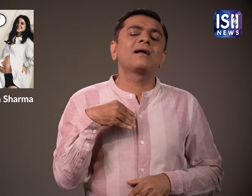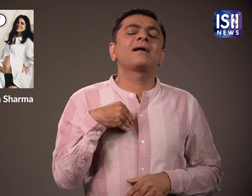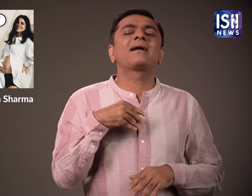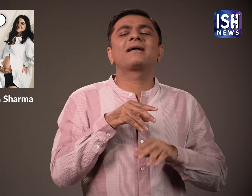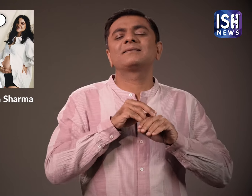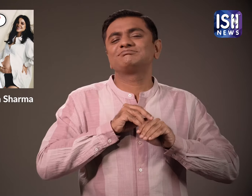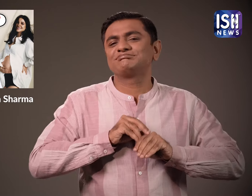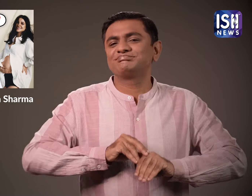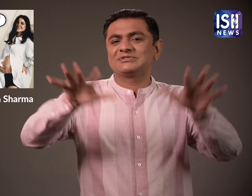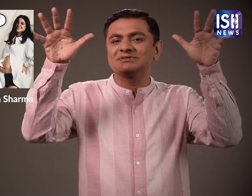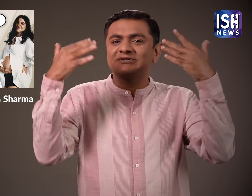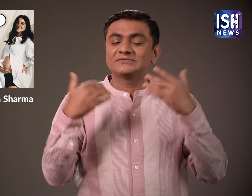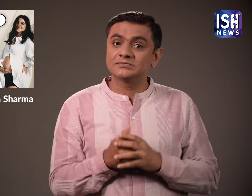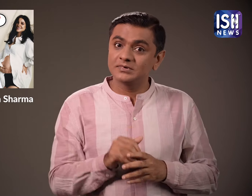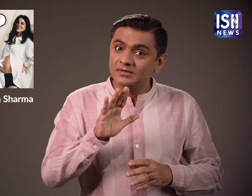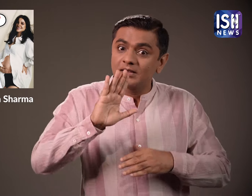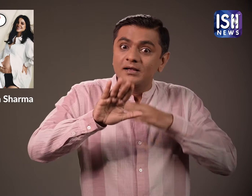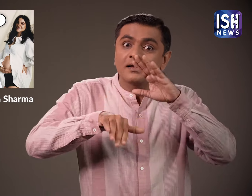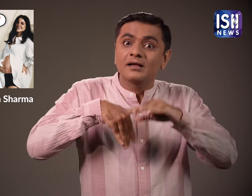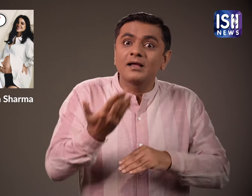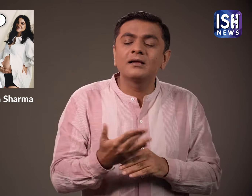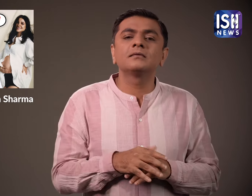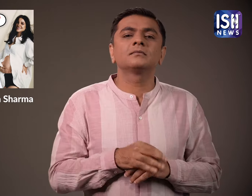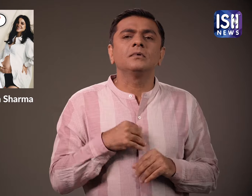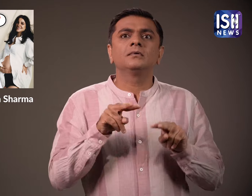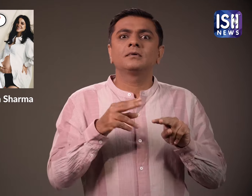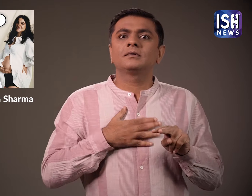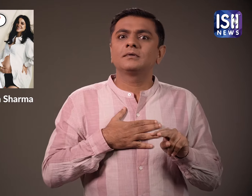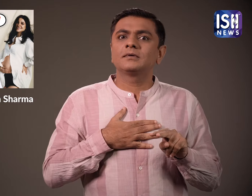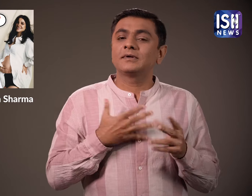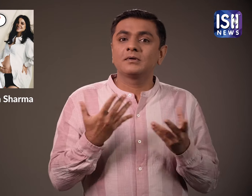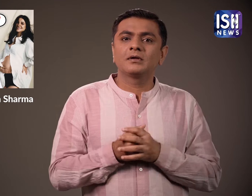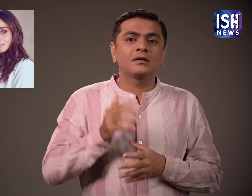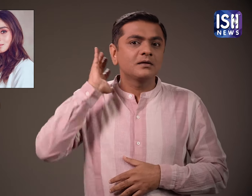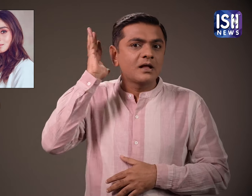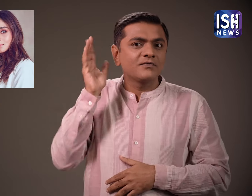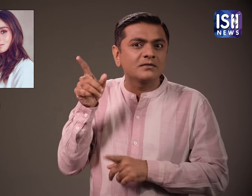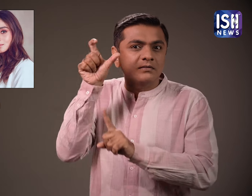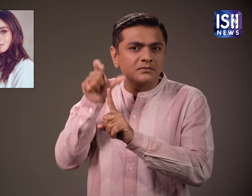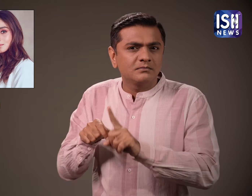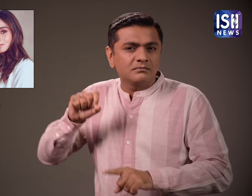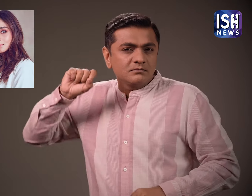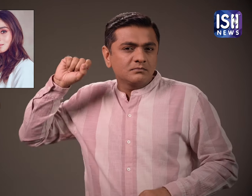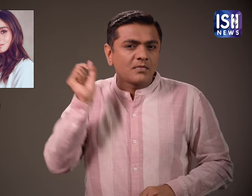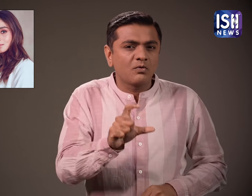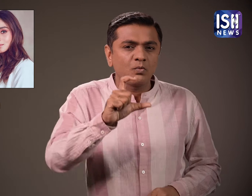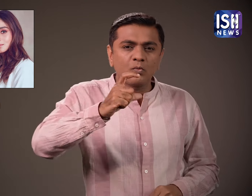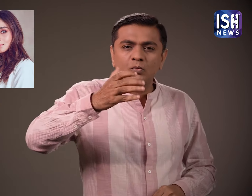कहा है अब लोगों को यकीन हो गया था कि भी लंडन में है रनवीर सिंग, आल्या भट, जैसी बॉलिवूर हस्तिया